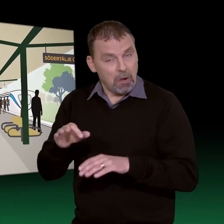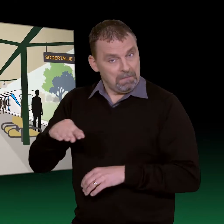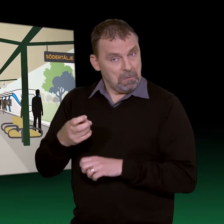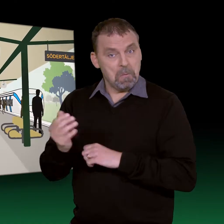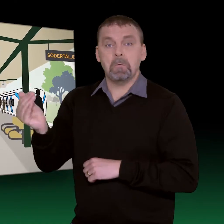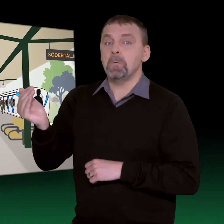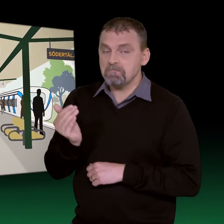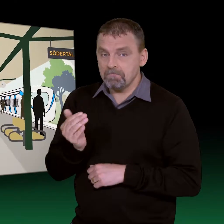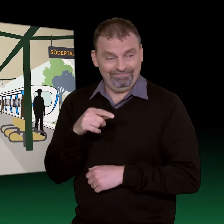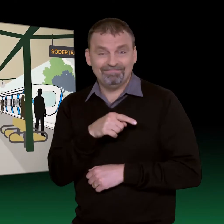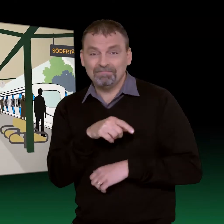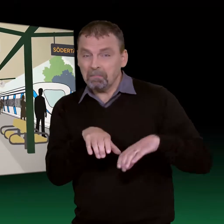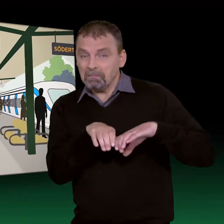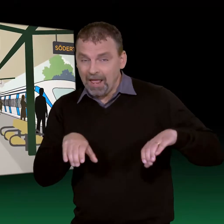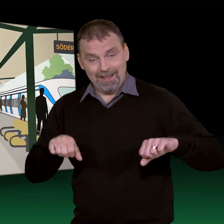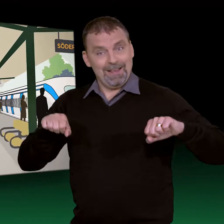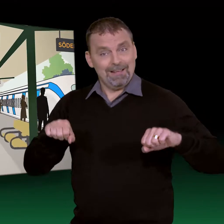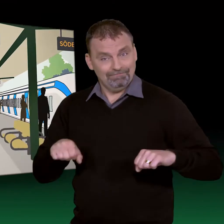sätter jag mig på bänken där borta som har armstöd.